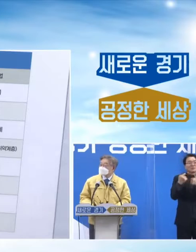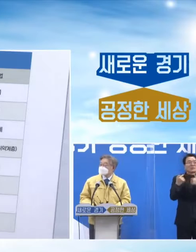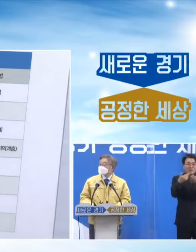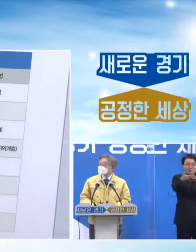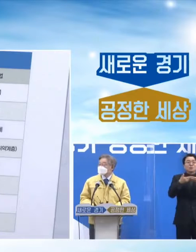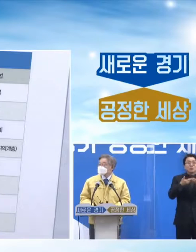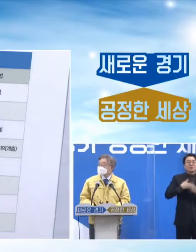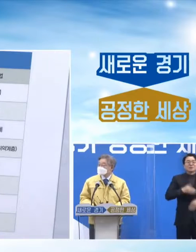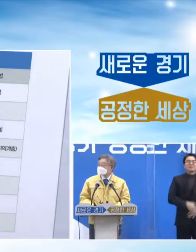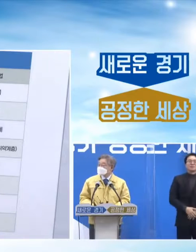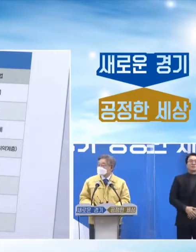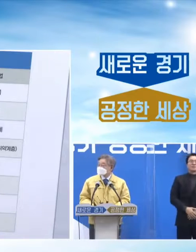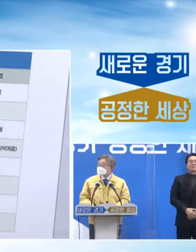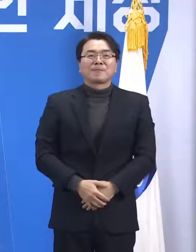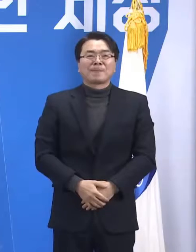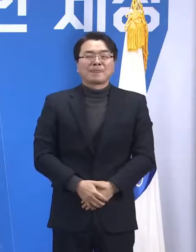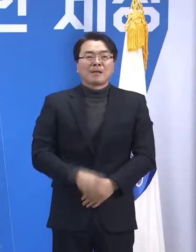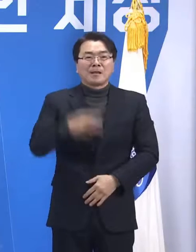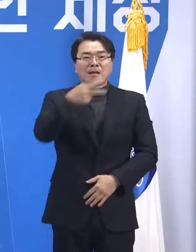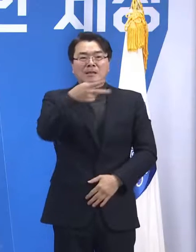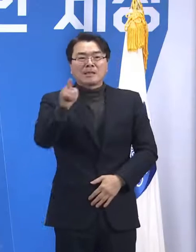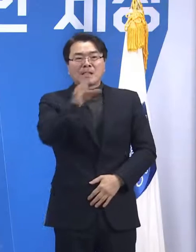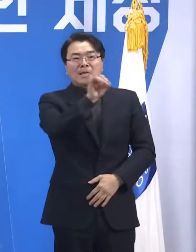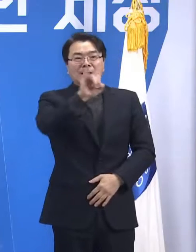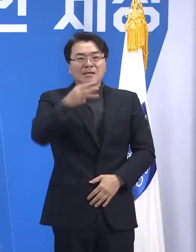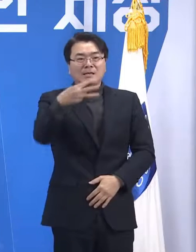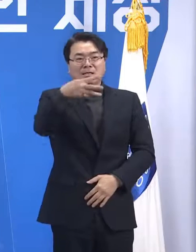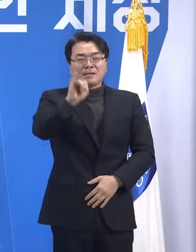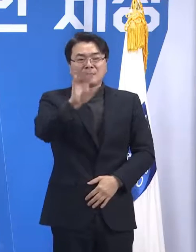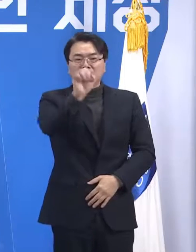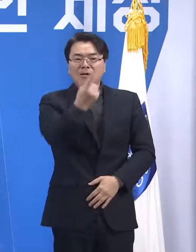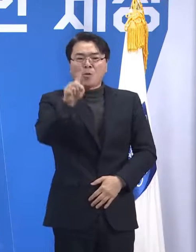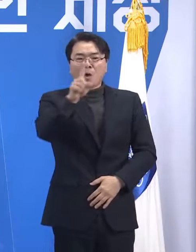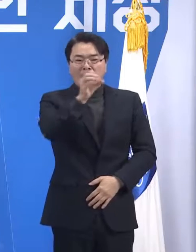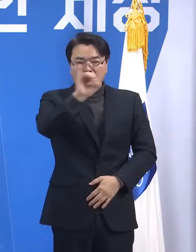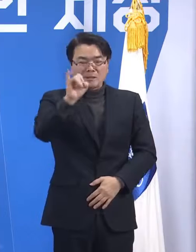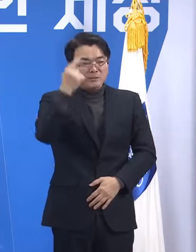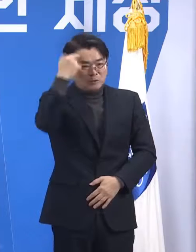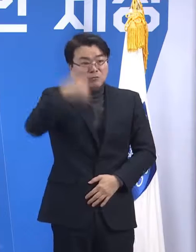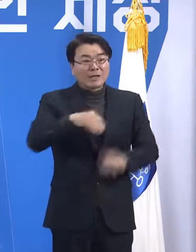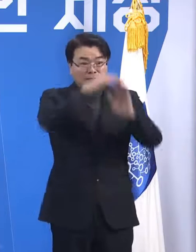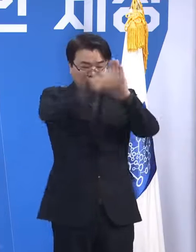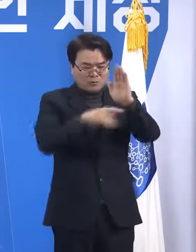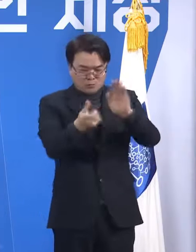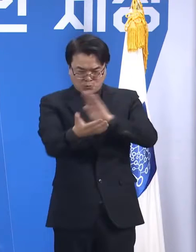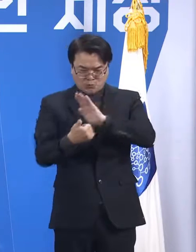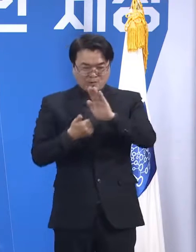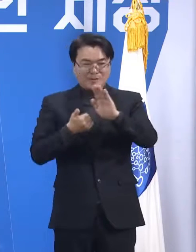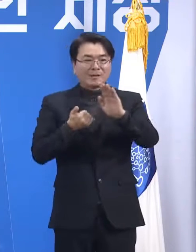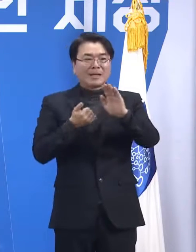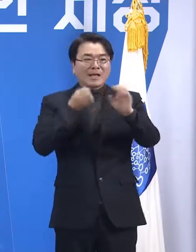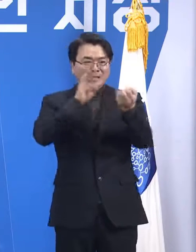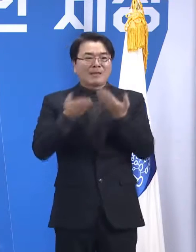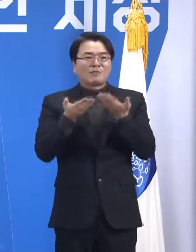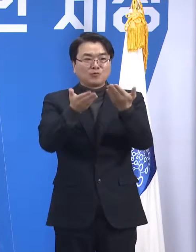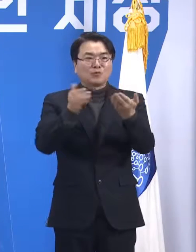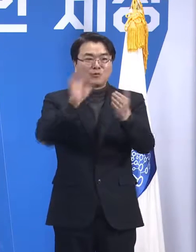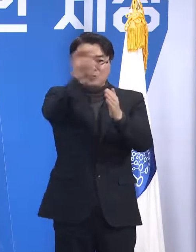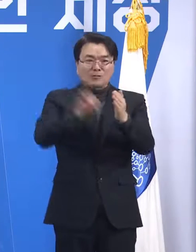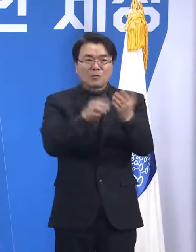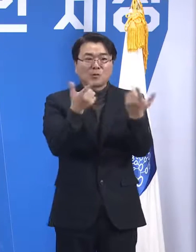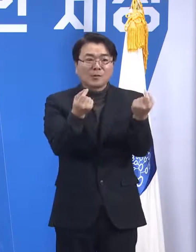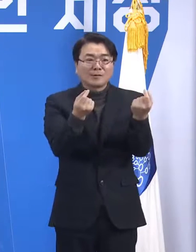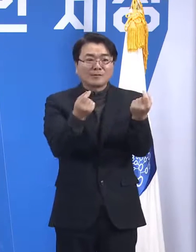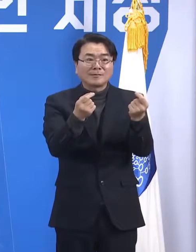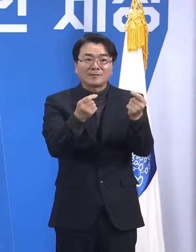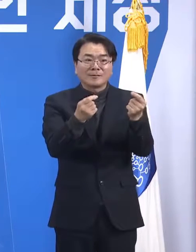대일리와의 이근기자께서 질문하신 사항에 대해서는 앞서 답변 사항으로 가름두도록 하겠습니다. 이것도